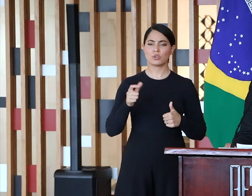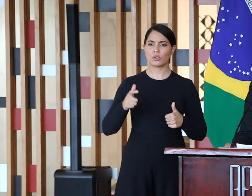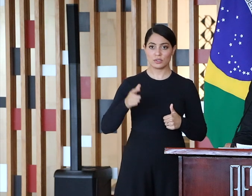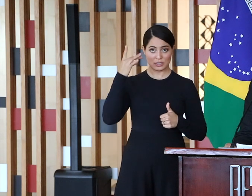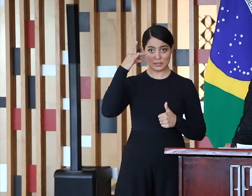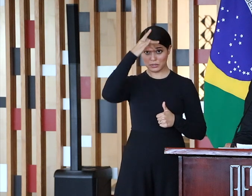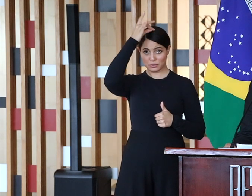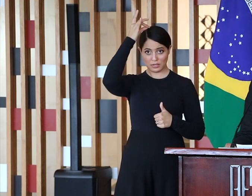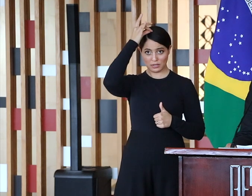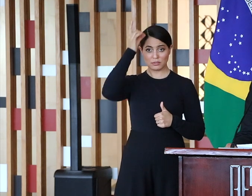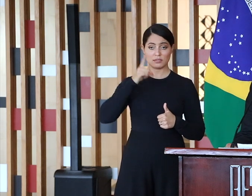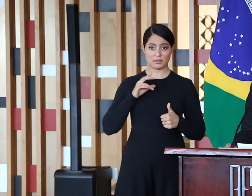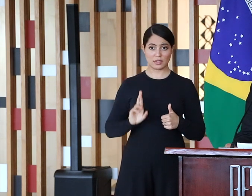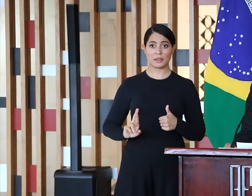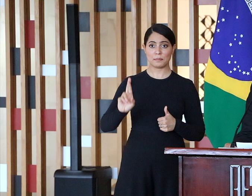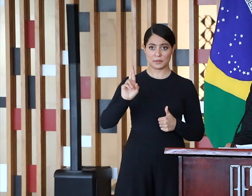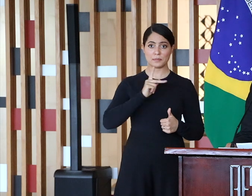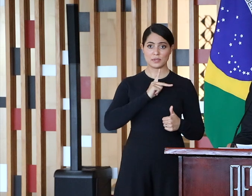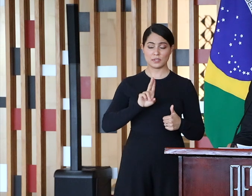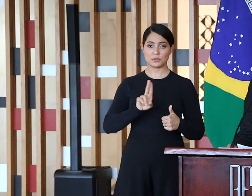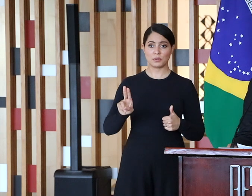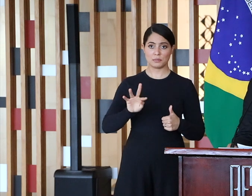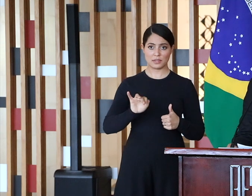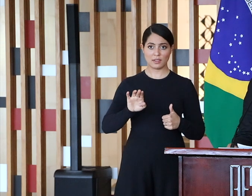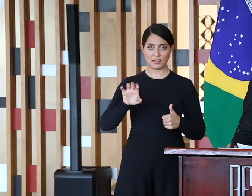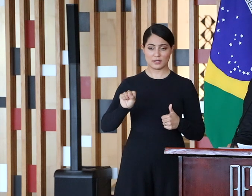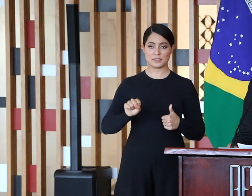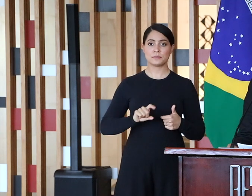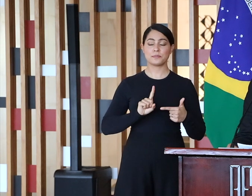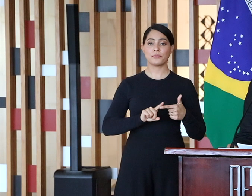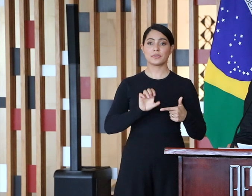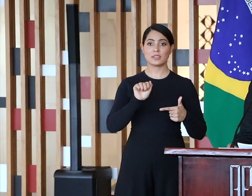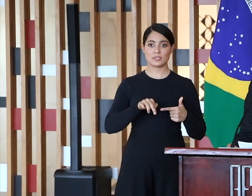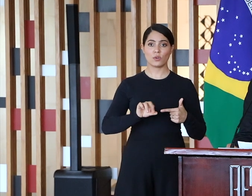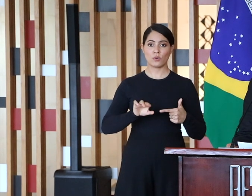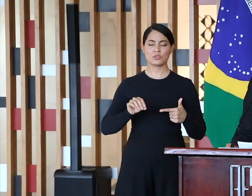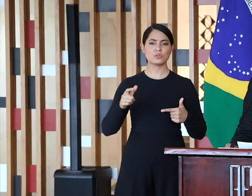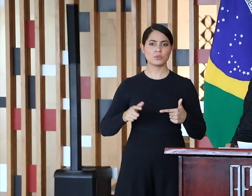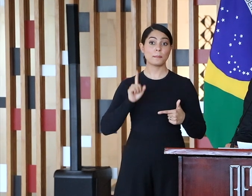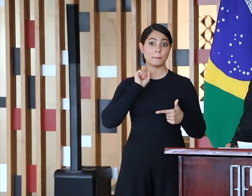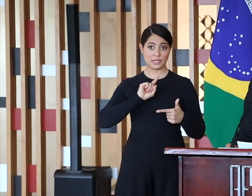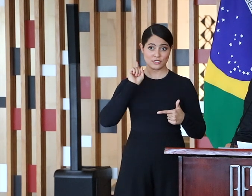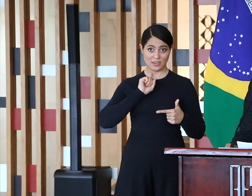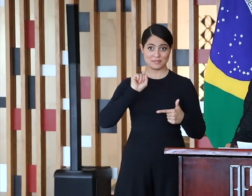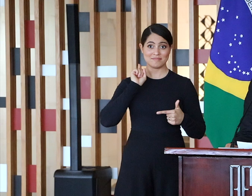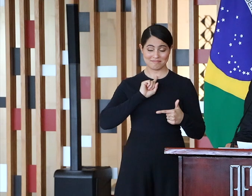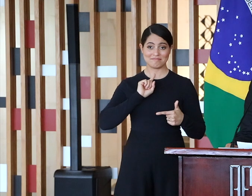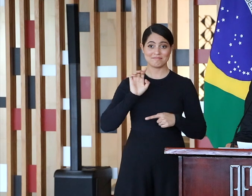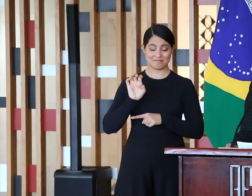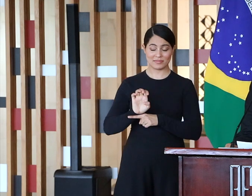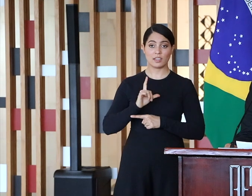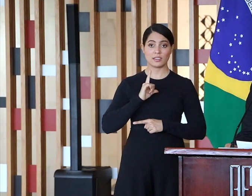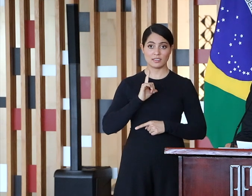representado pelo seu presidente, Tales Machado, Sim Rochas, de Minas Gerais, que hoje tem à frente o